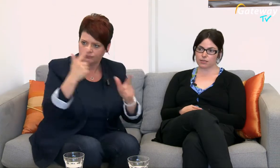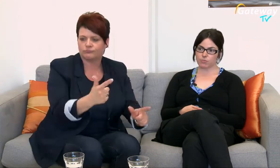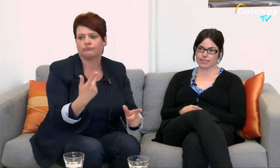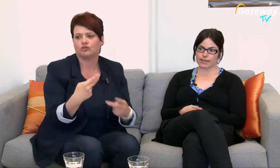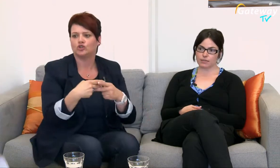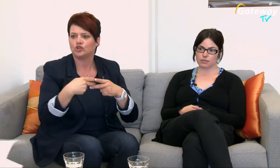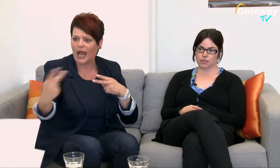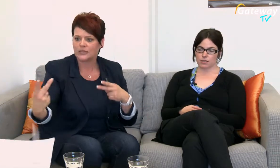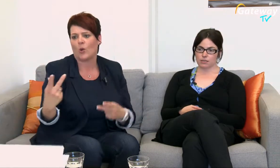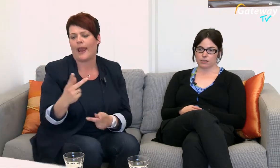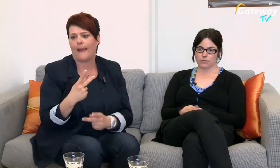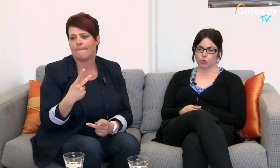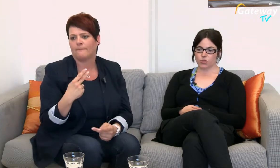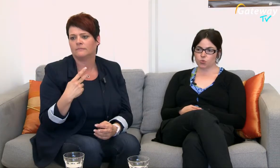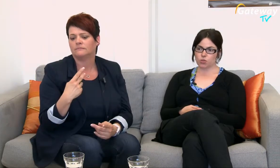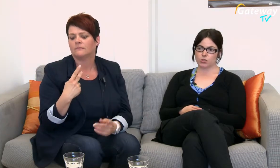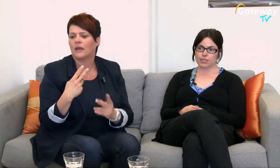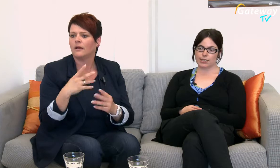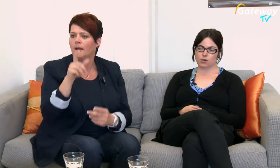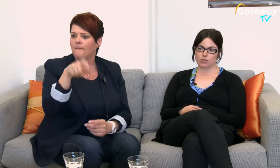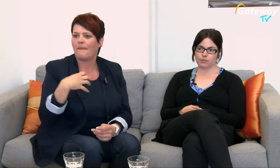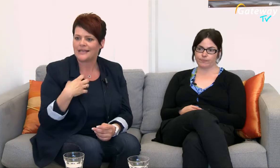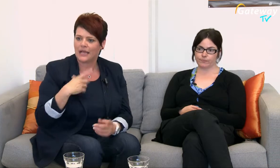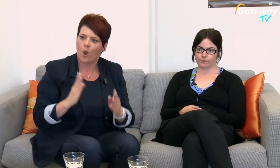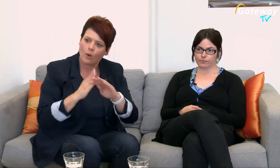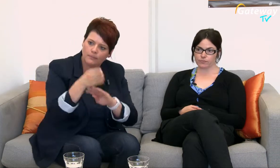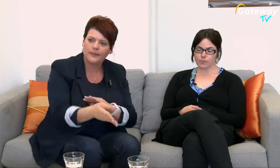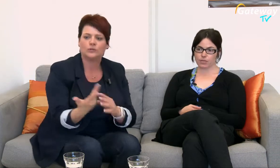Patienten auch besuche und die dann auch berate